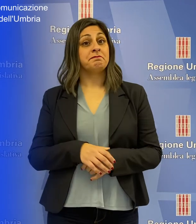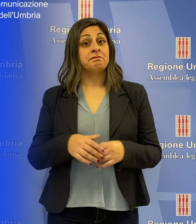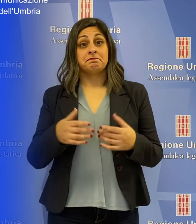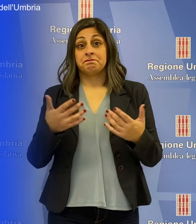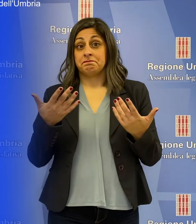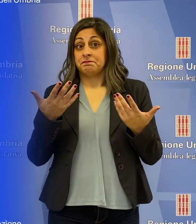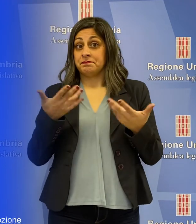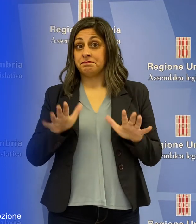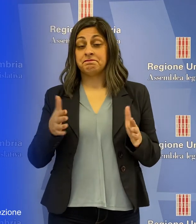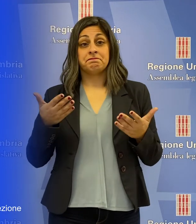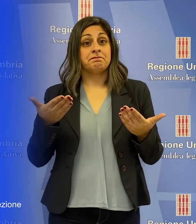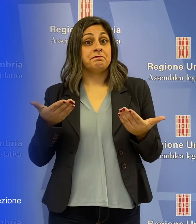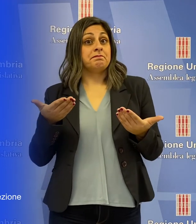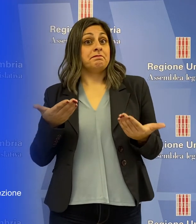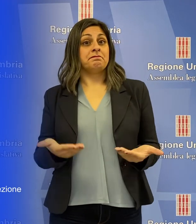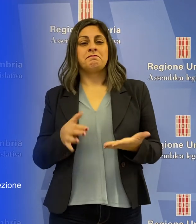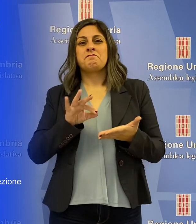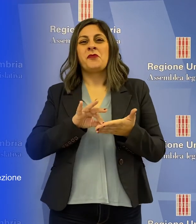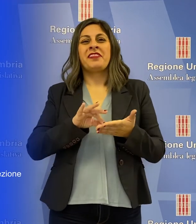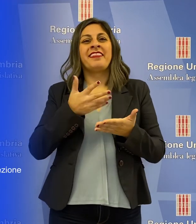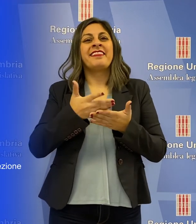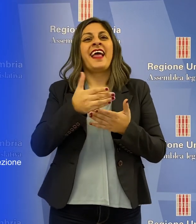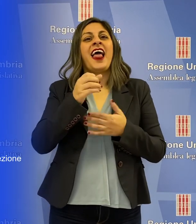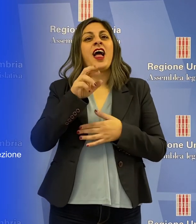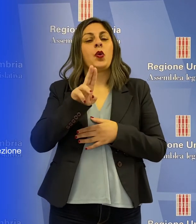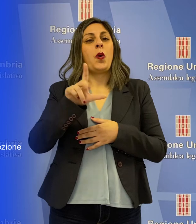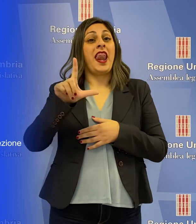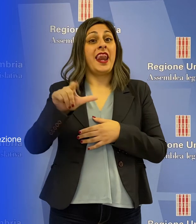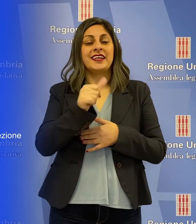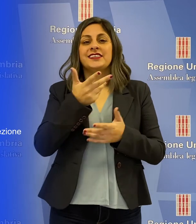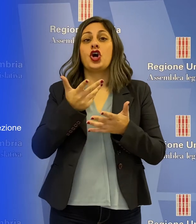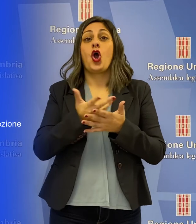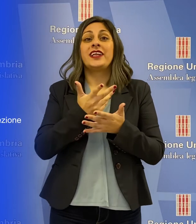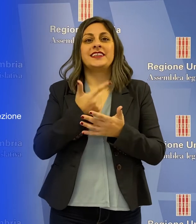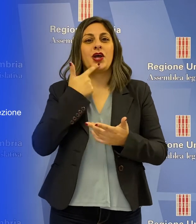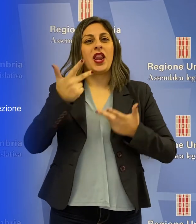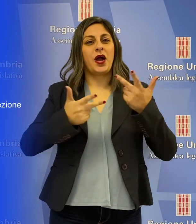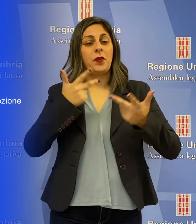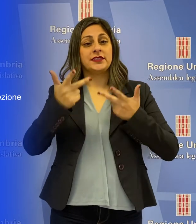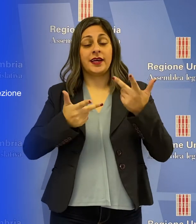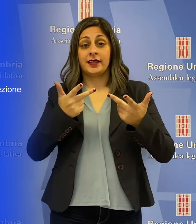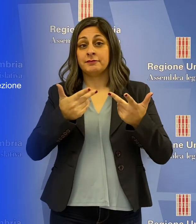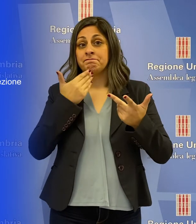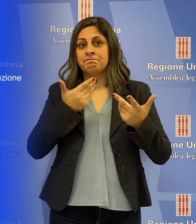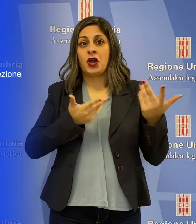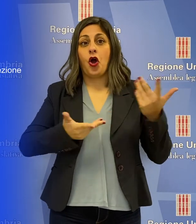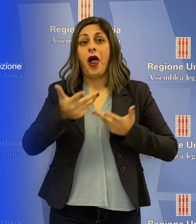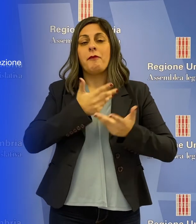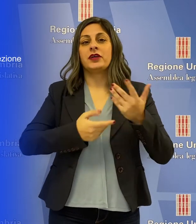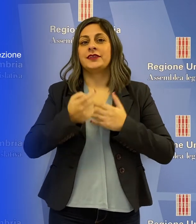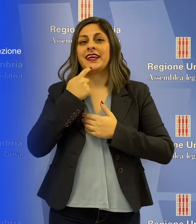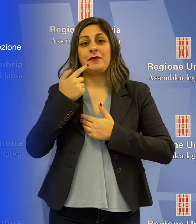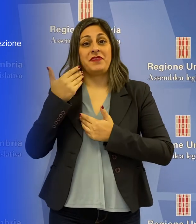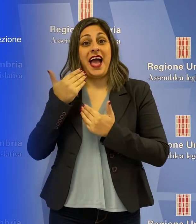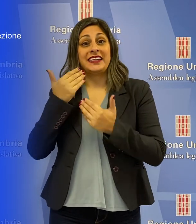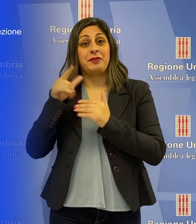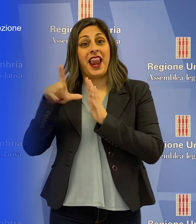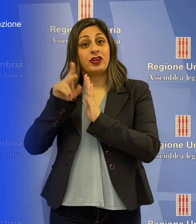Ed è tutto per questa edizione di Telecrullis, il notiziario nella lingua dei segni, frutto della collaborazione tra l'Assemblea